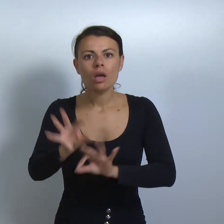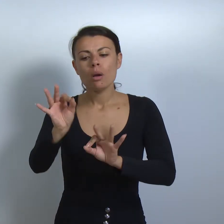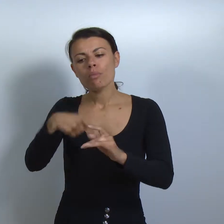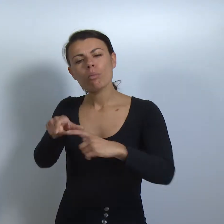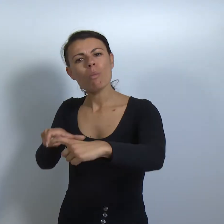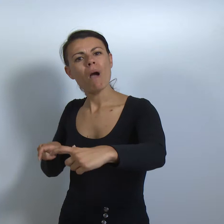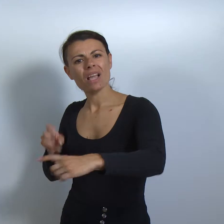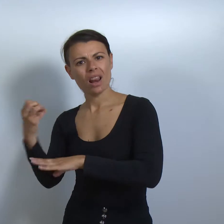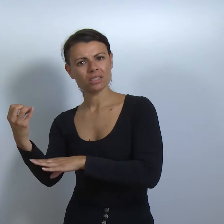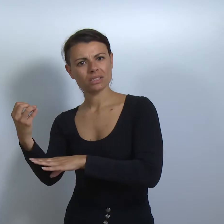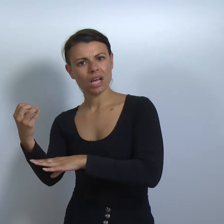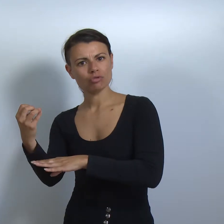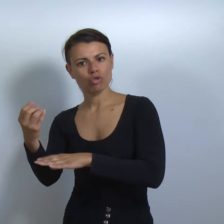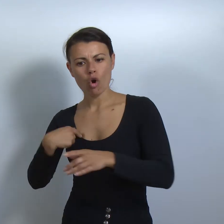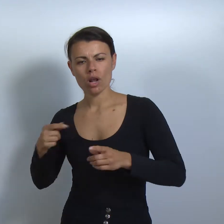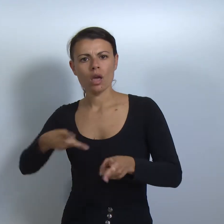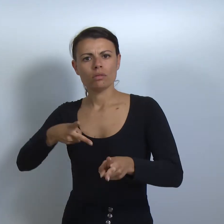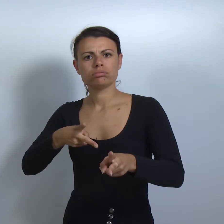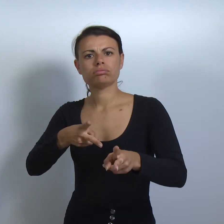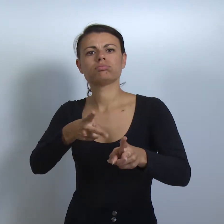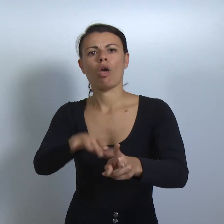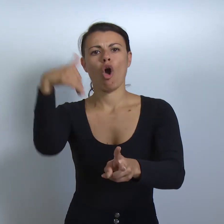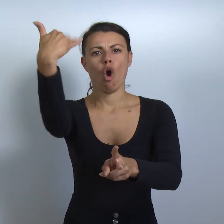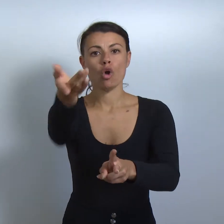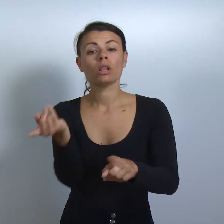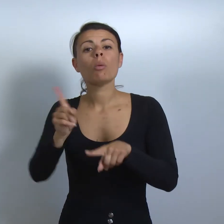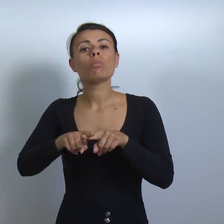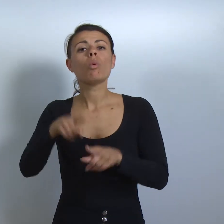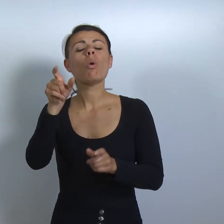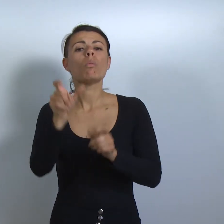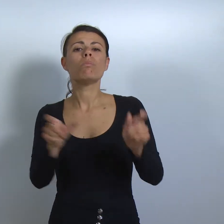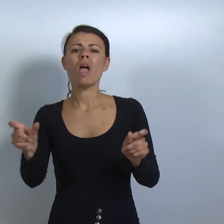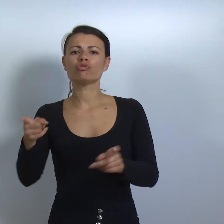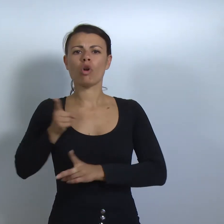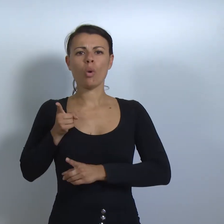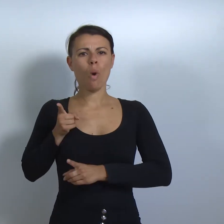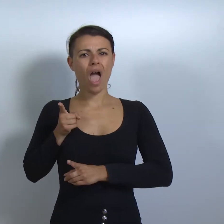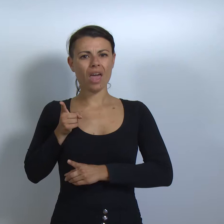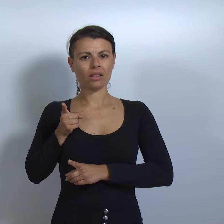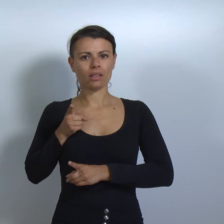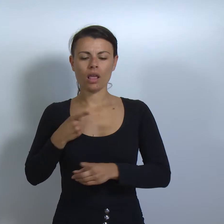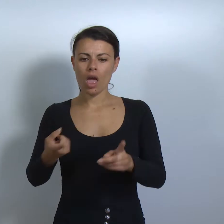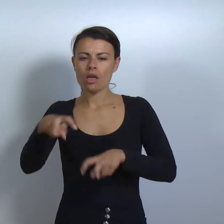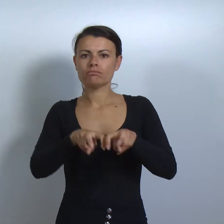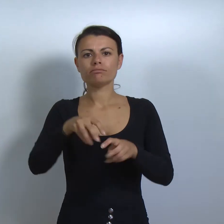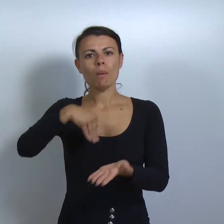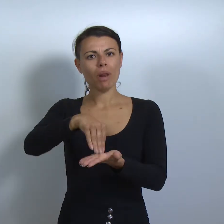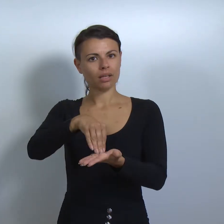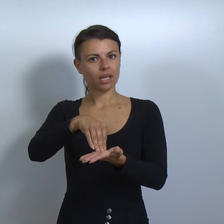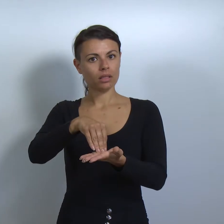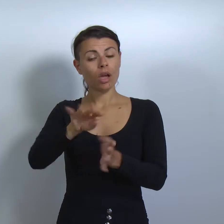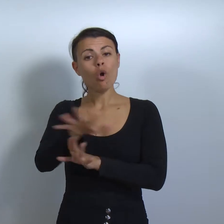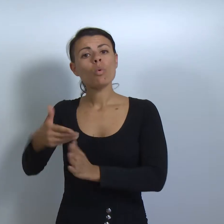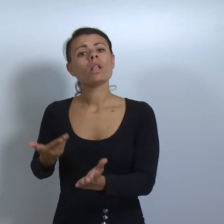e sulla presenza delle guardie giurate sui convogli. Un'altra mozione presentata dal PD,